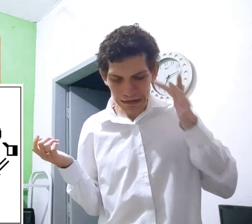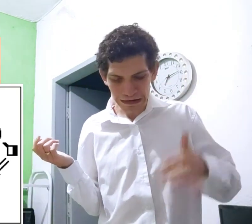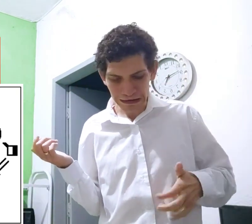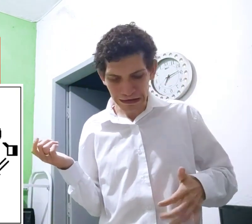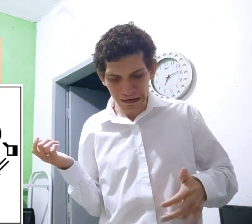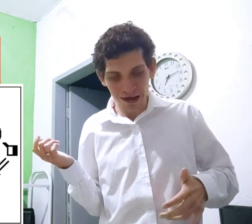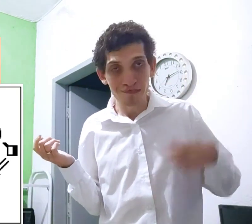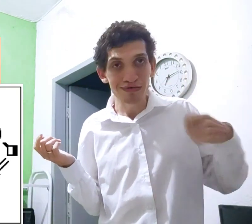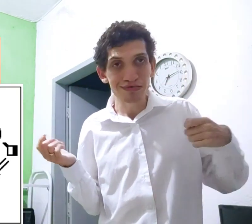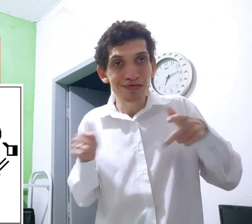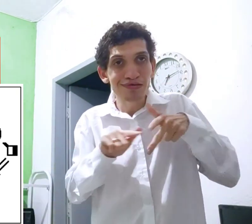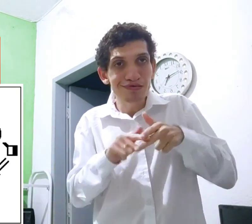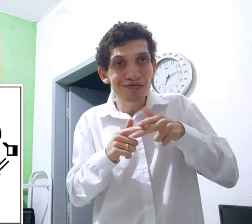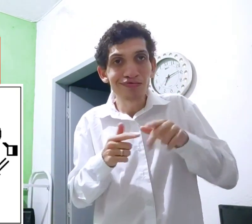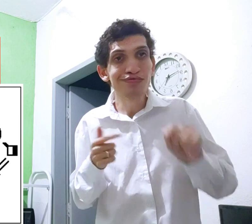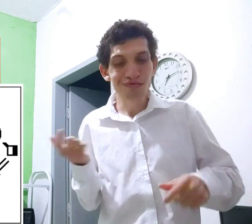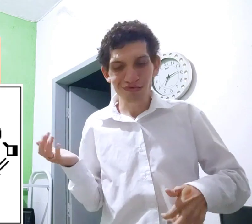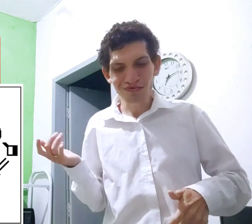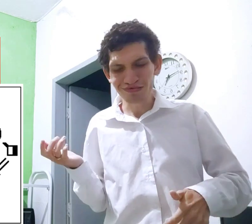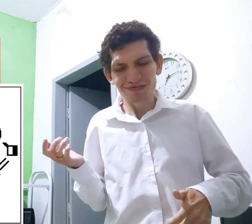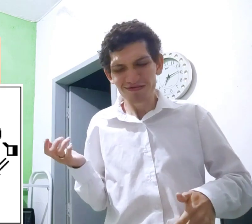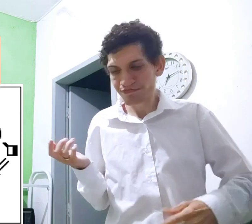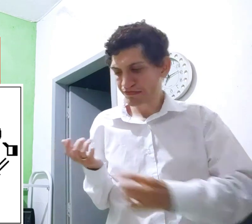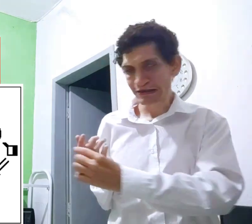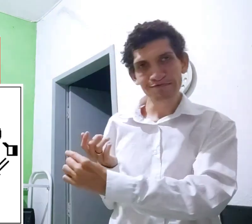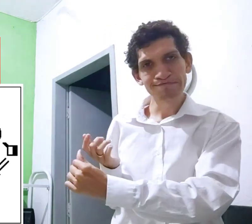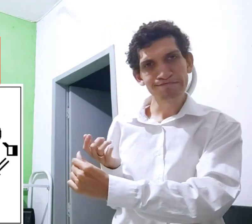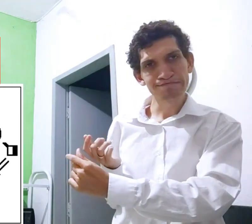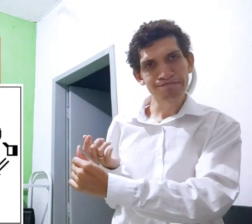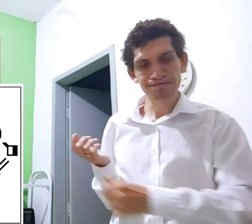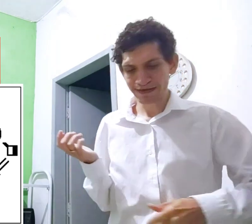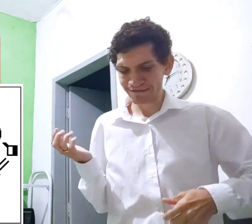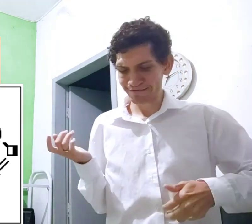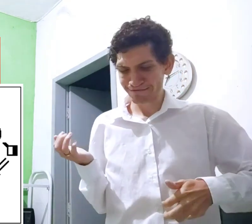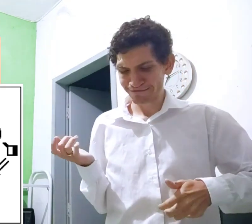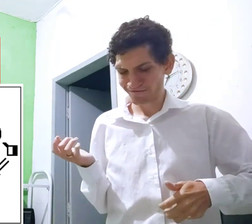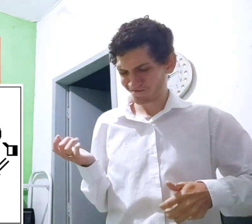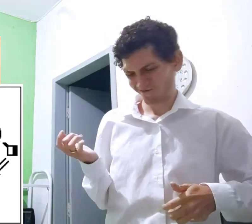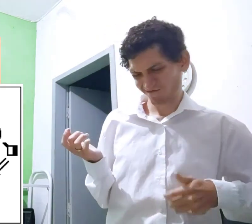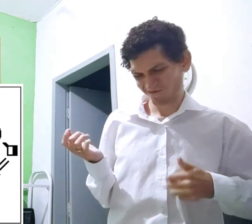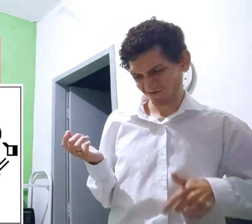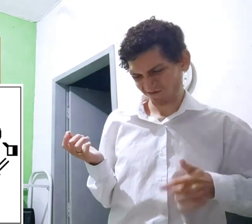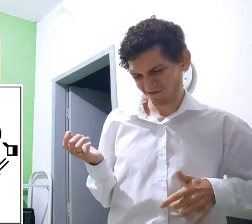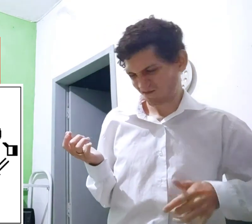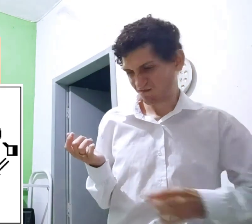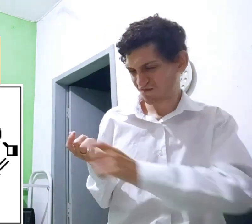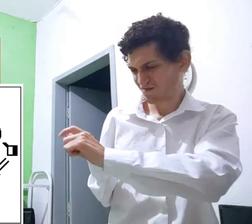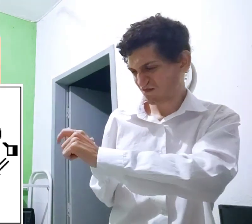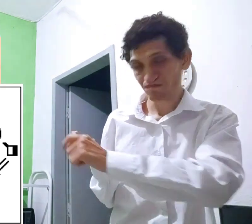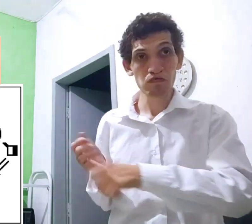tocando, mas o sol tá estranho, precisa consertar, ele vai lá e apina o violão. Ó,